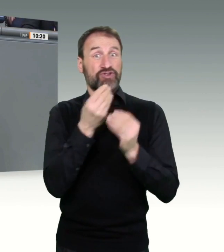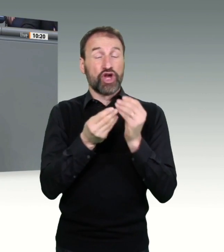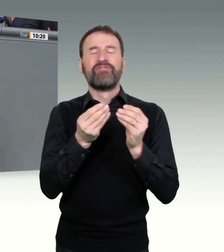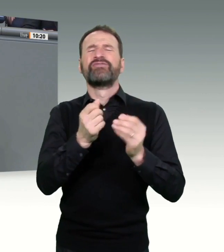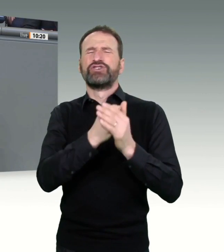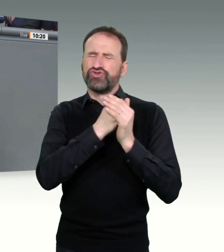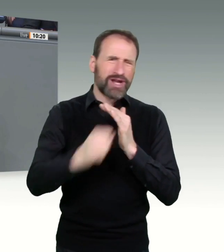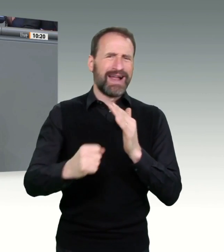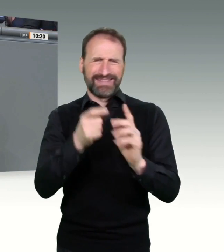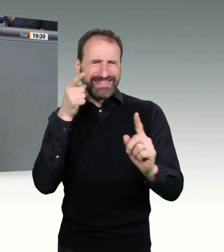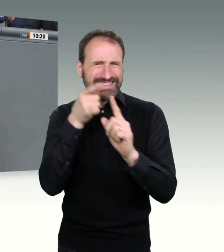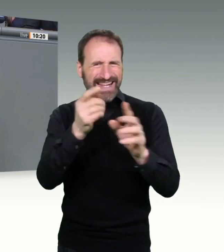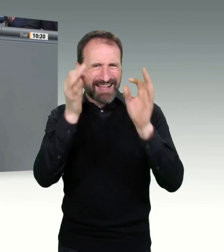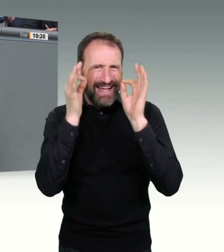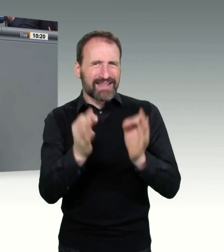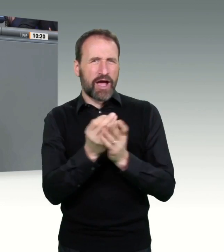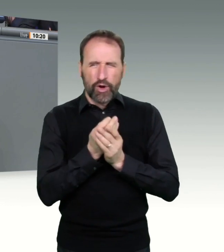Herren, und zwar schnell und unbürokratisch.